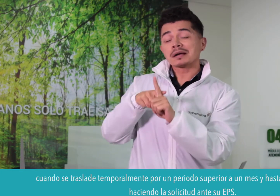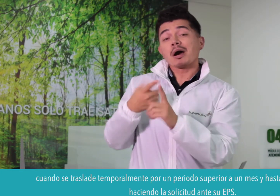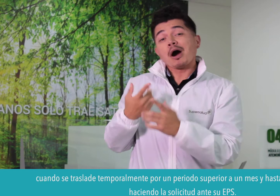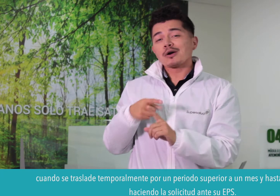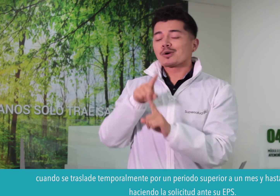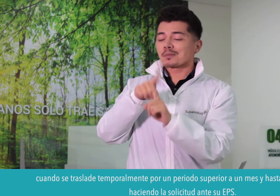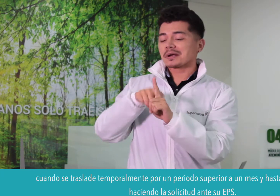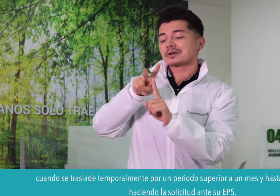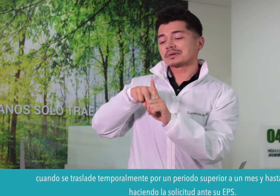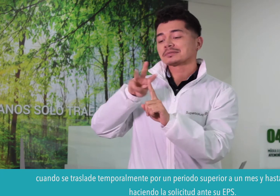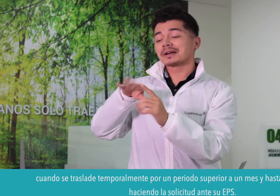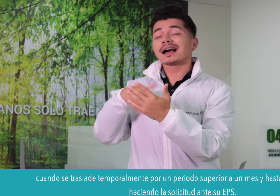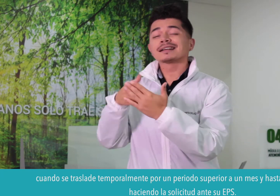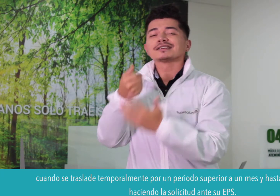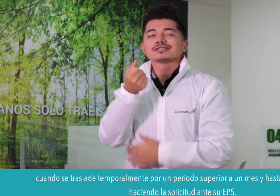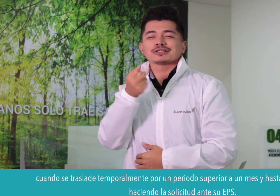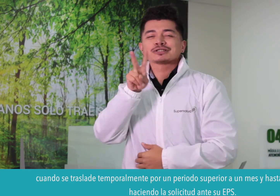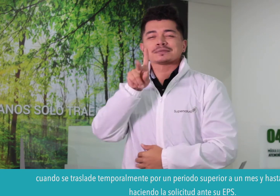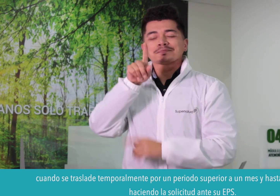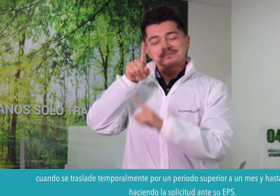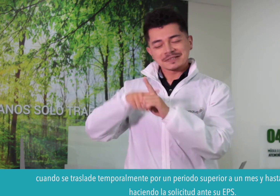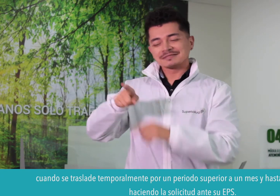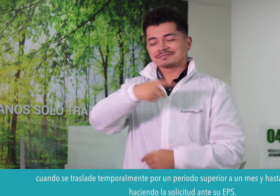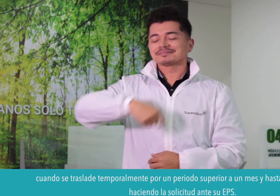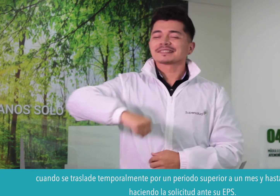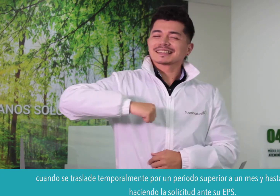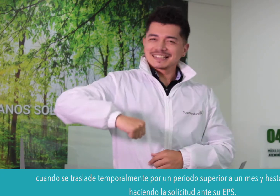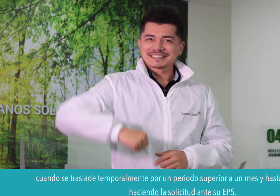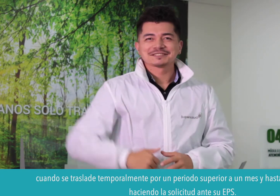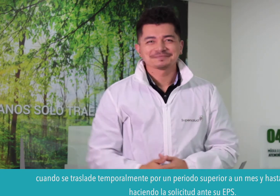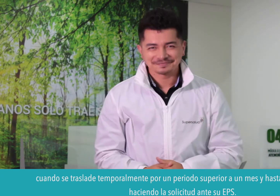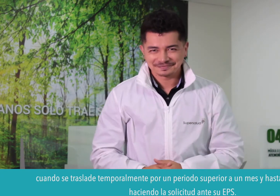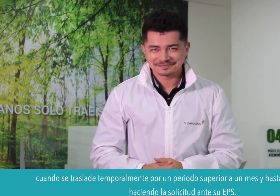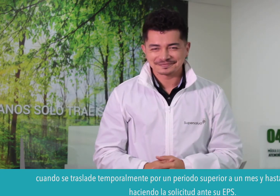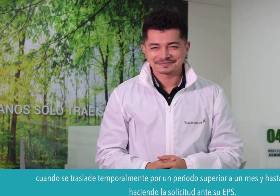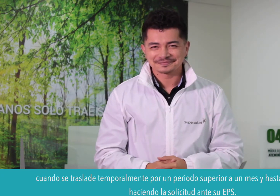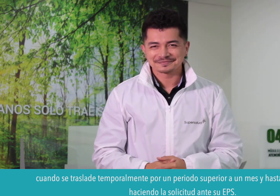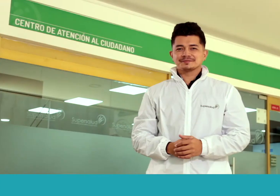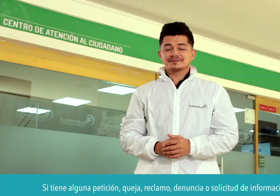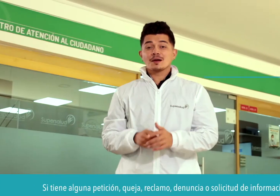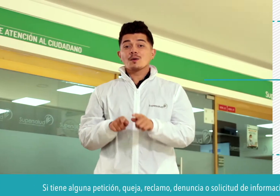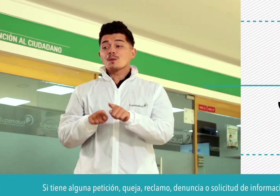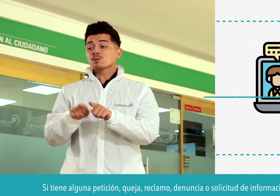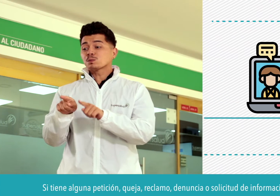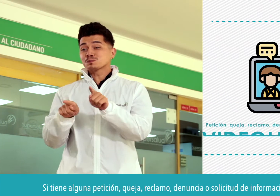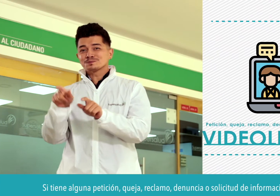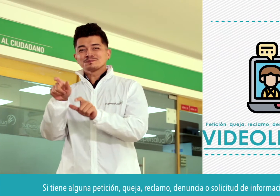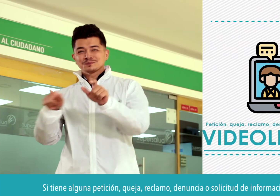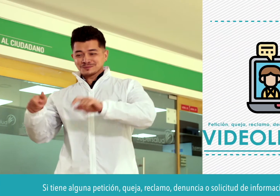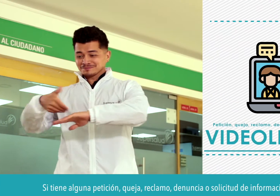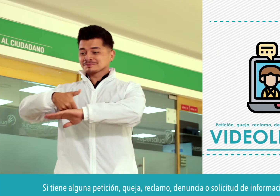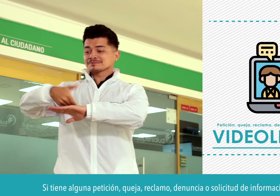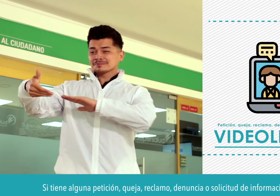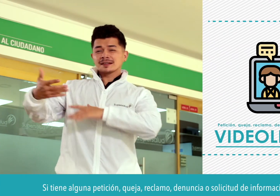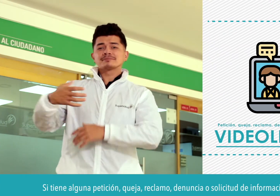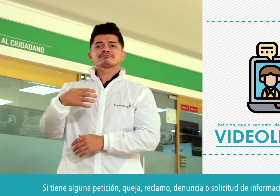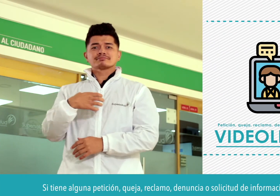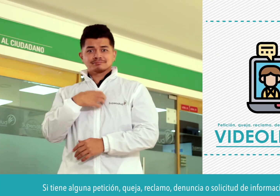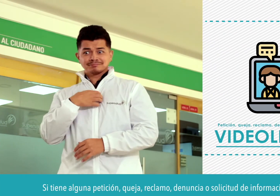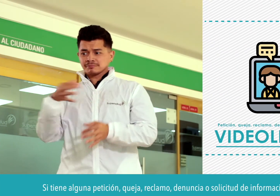haciendo la solicitud ante su EPS si tiene alguna petición queja